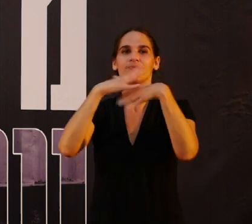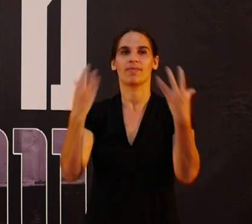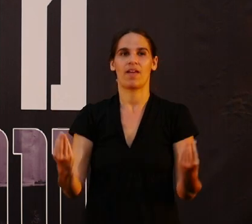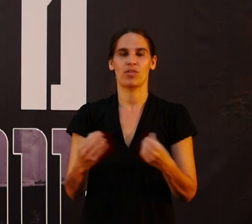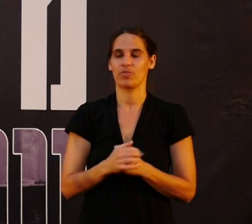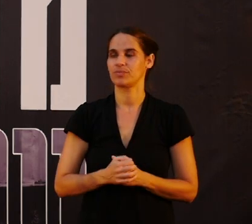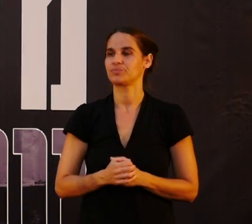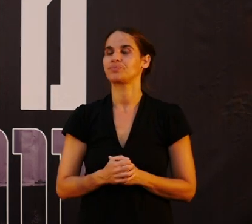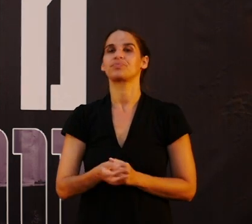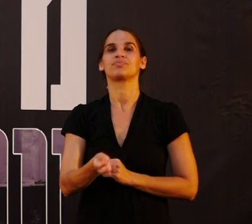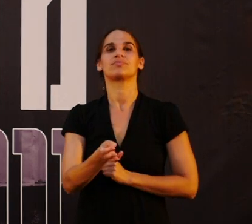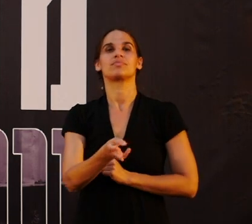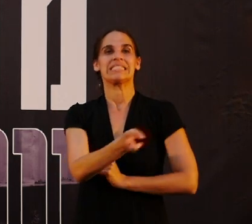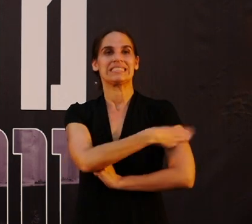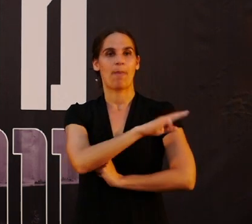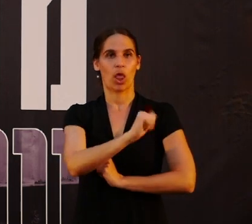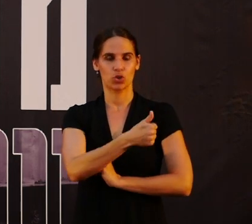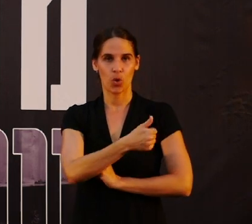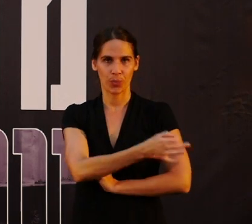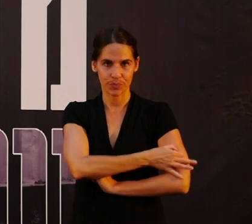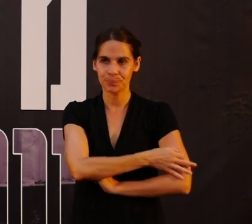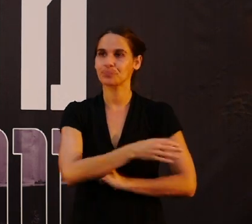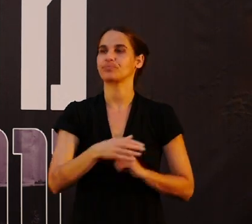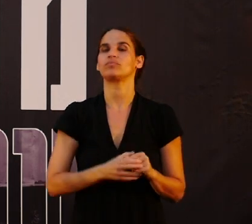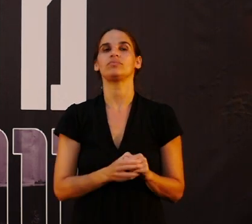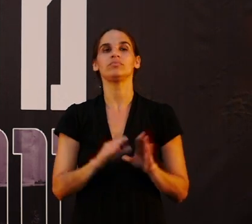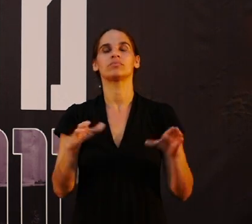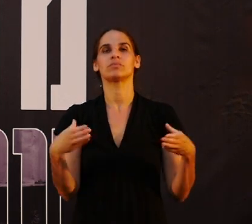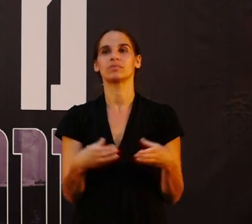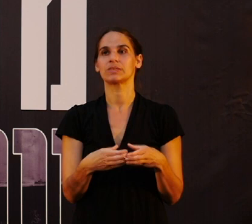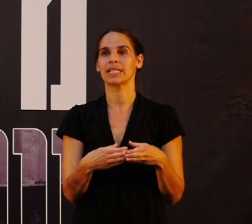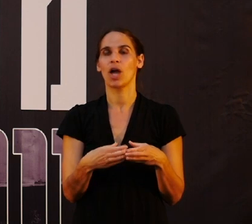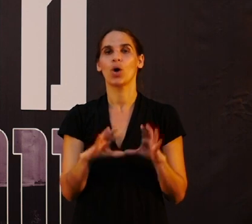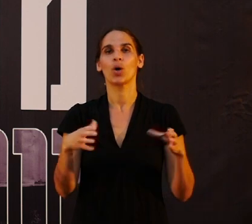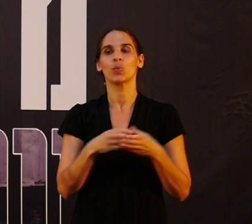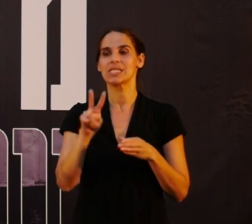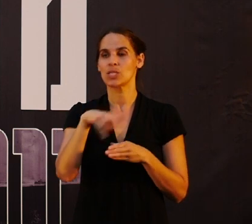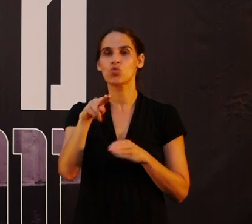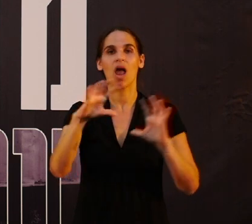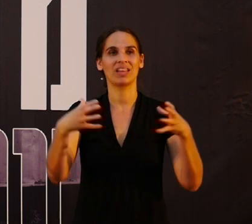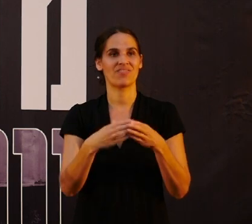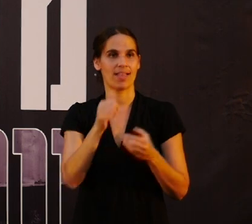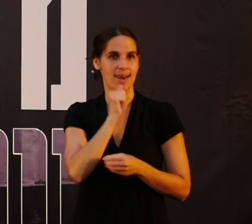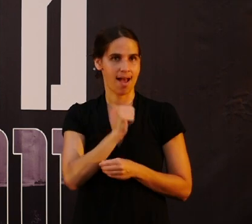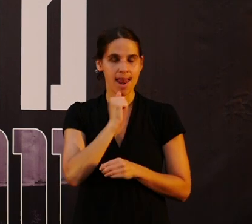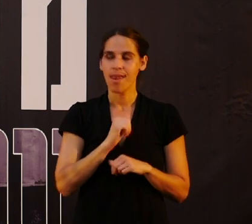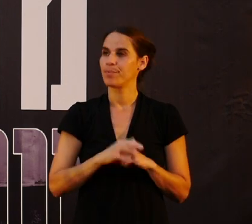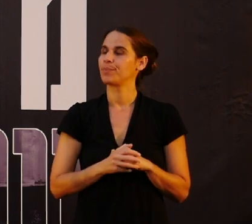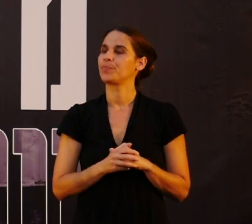דרגה, סמל ראשון, יחידה, גדוד סיור של חטיבת הנחל,